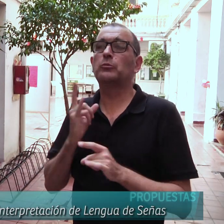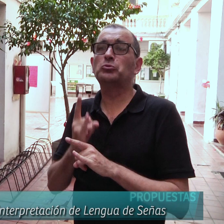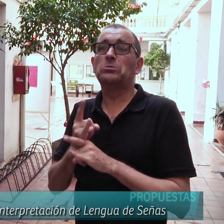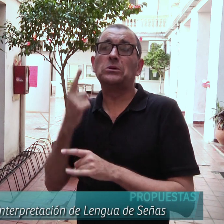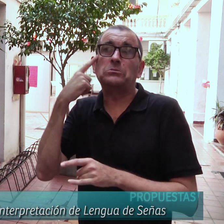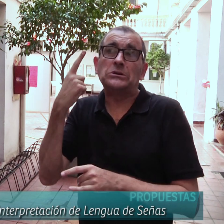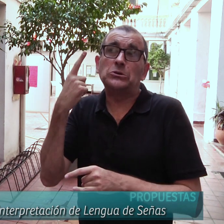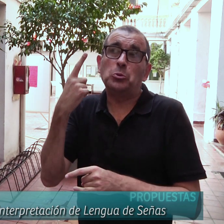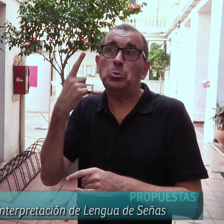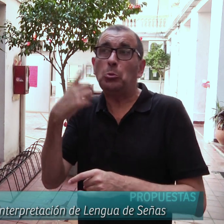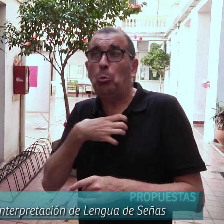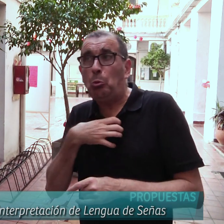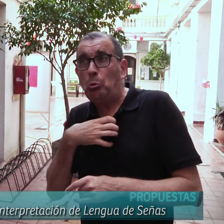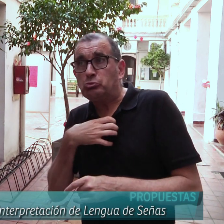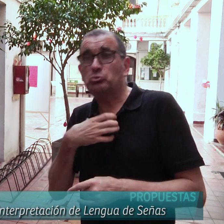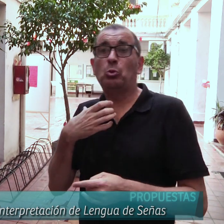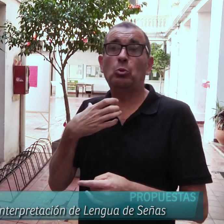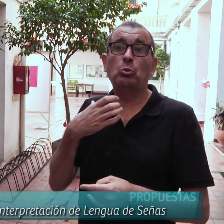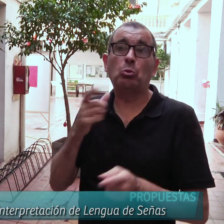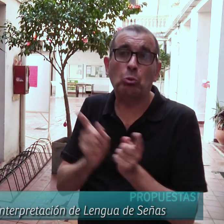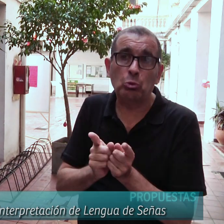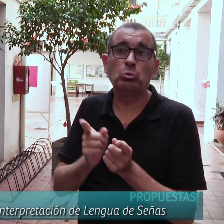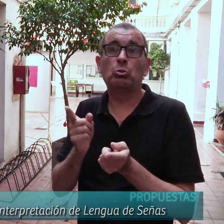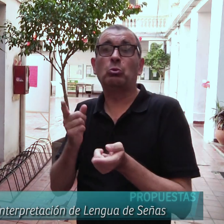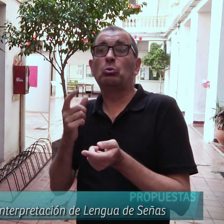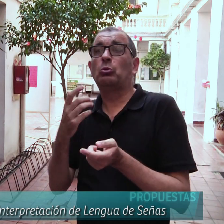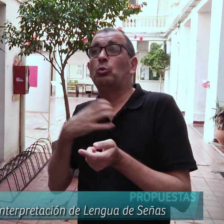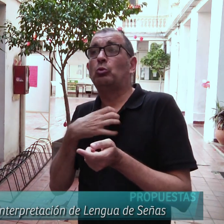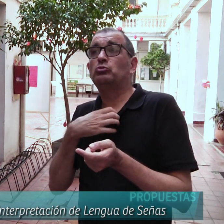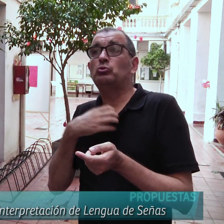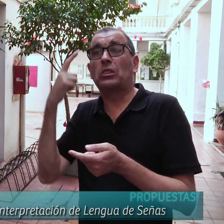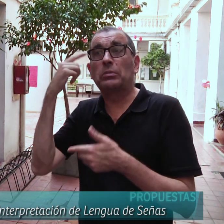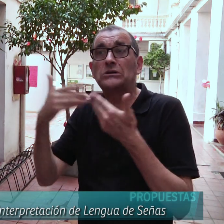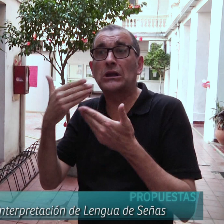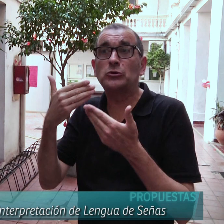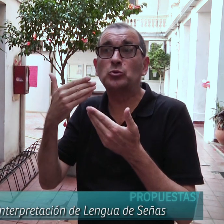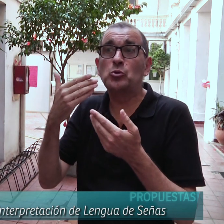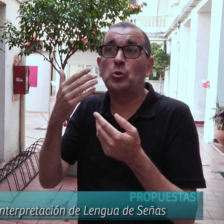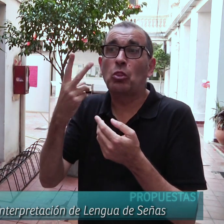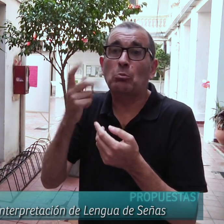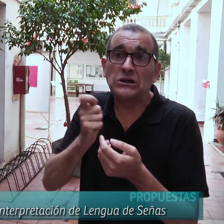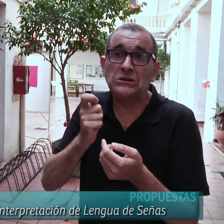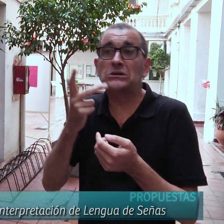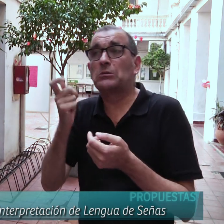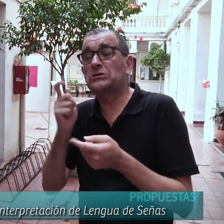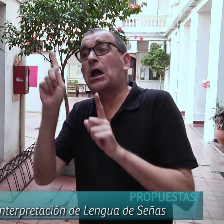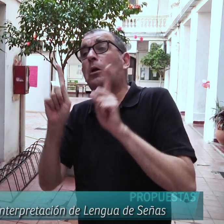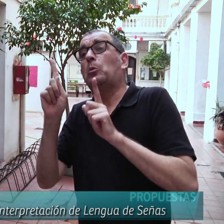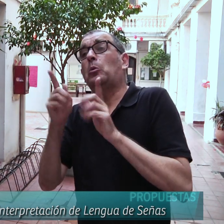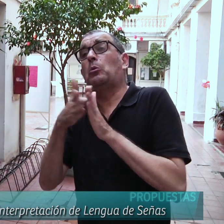pensó que se a abrir una tecnicatura. Hacía algunos cursos, algunos cursos de capacitación de